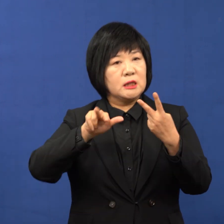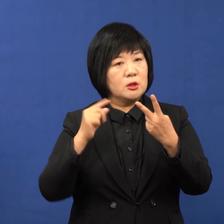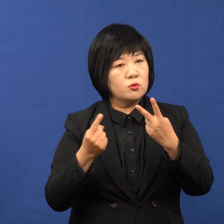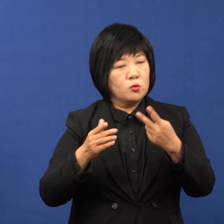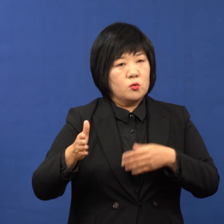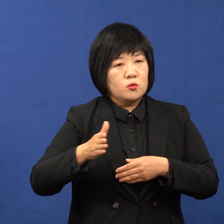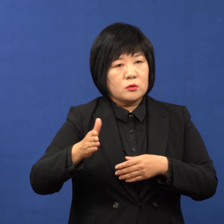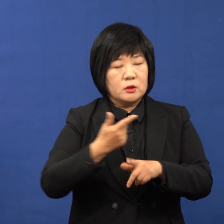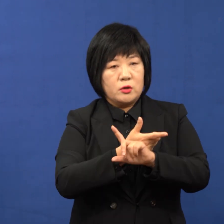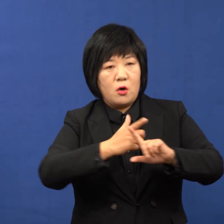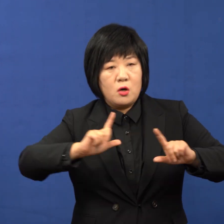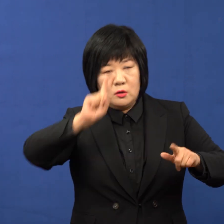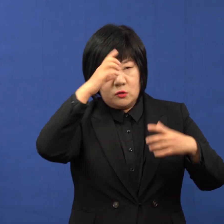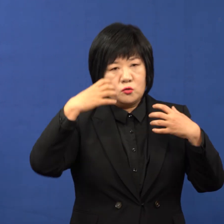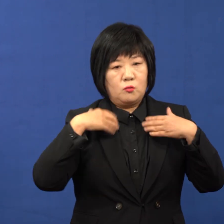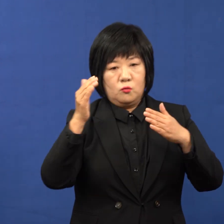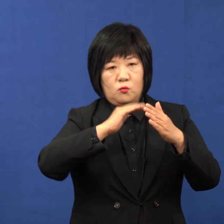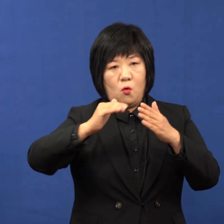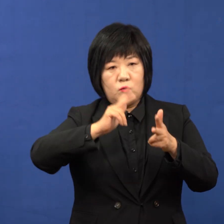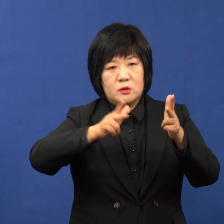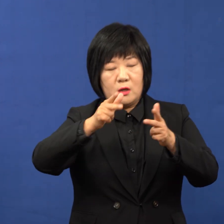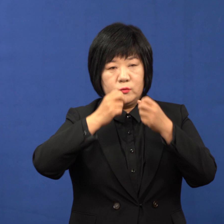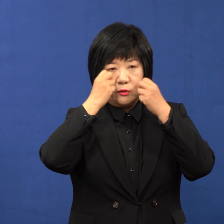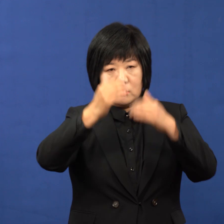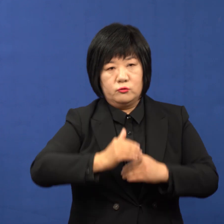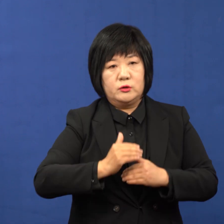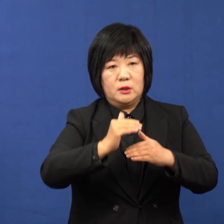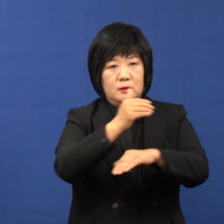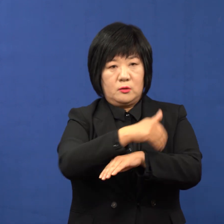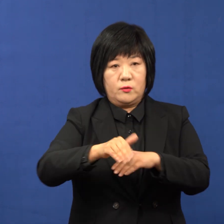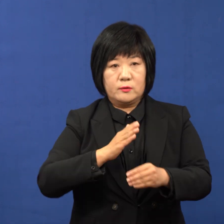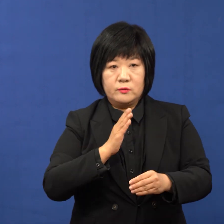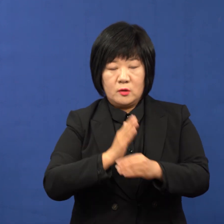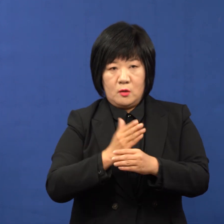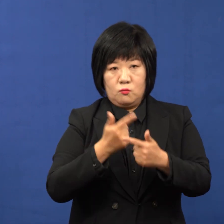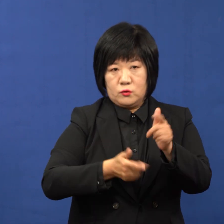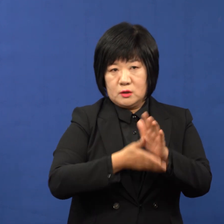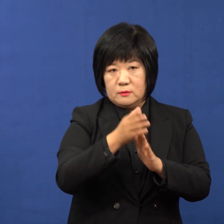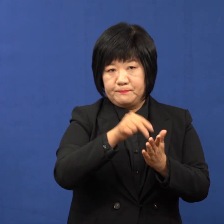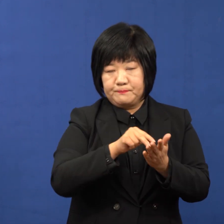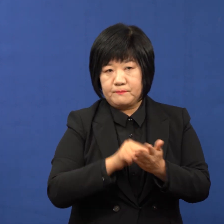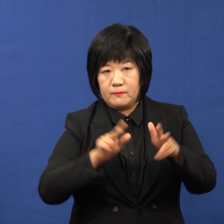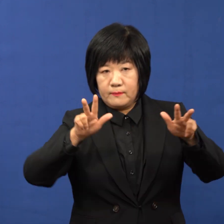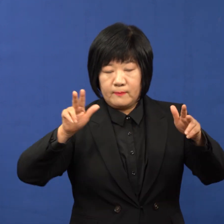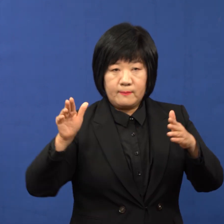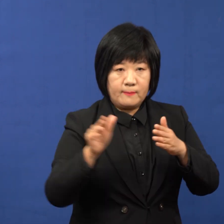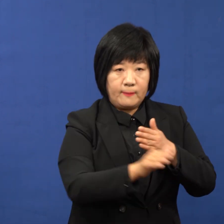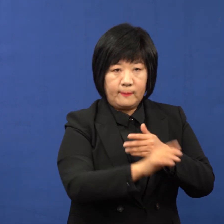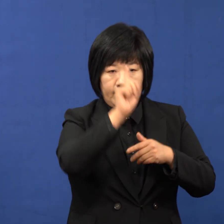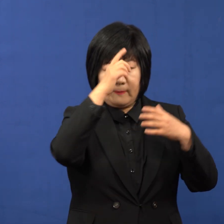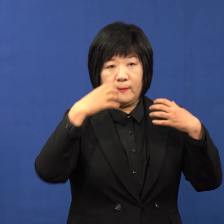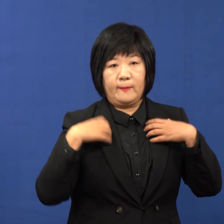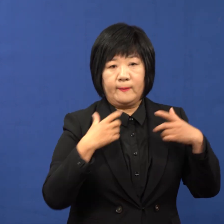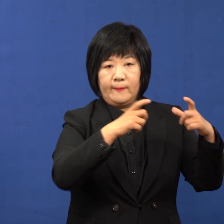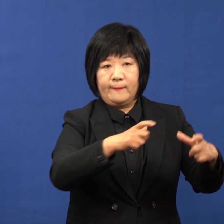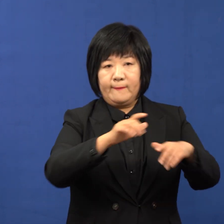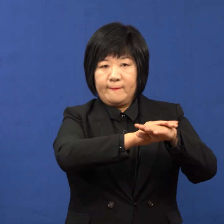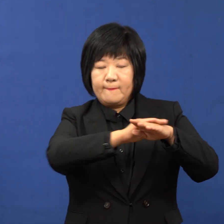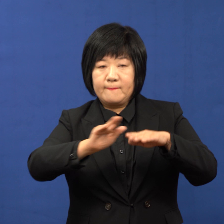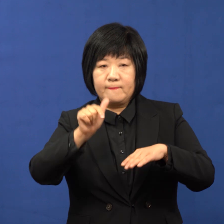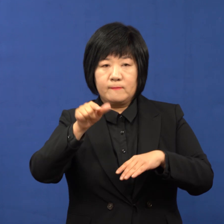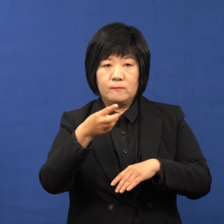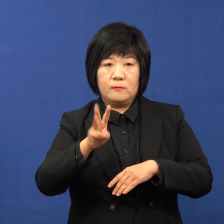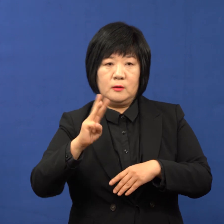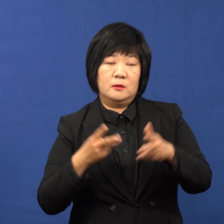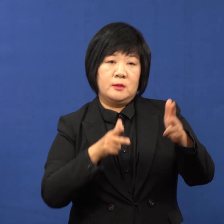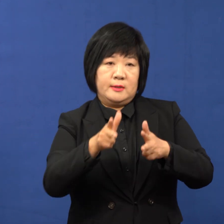규모의 각종 정부 공모사업이 새롭게 진행될 예정입니다. 우리시는 지금부터 정부의 지역균형 뉴딜